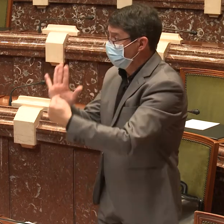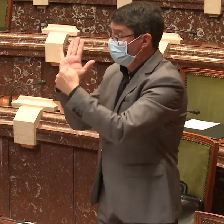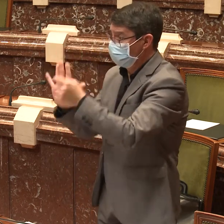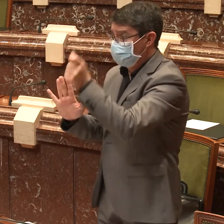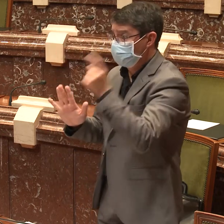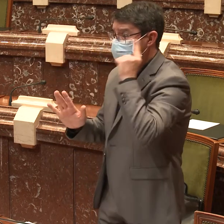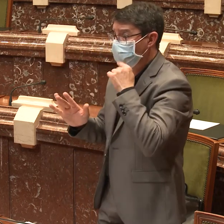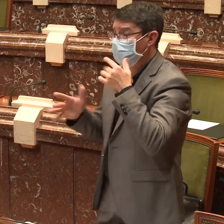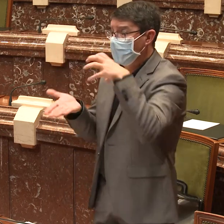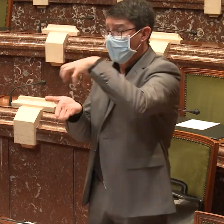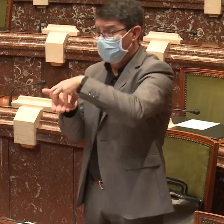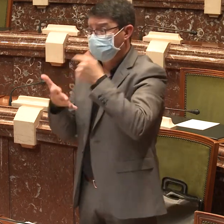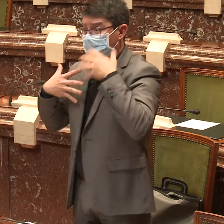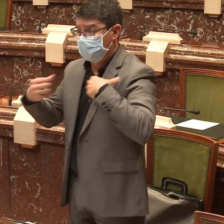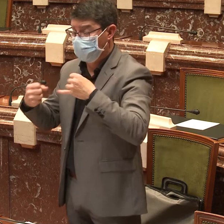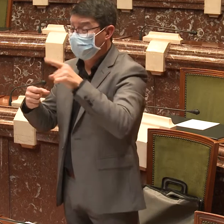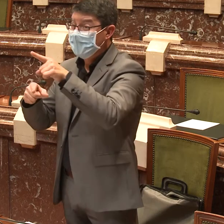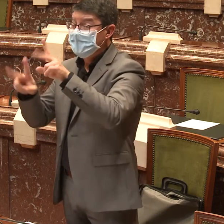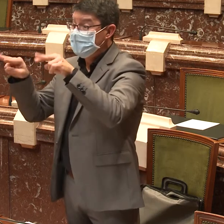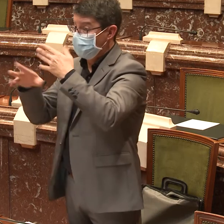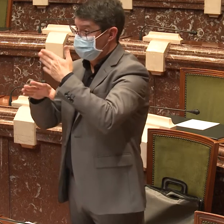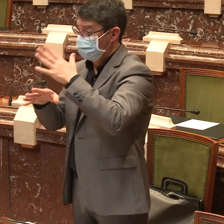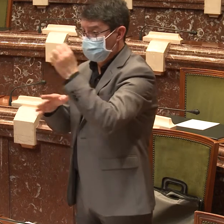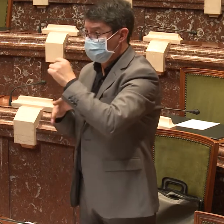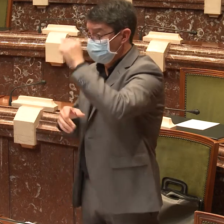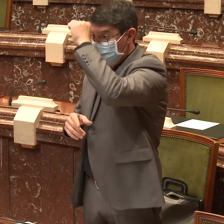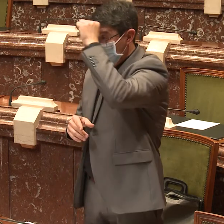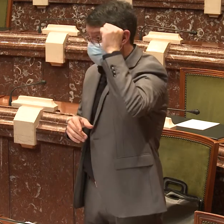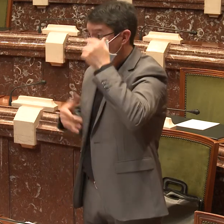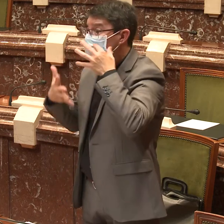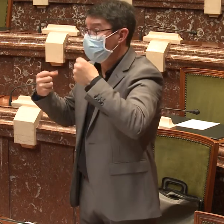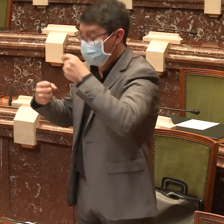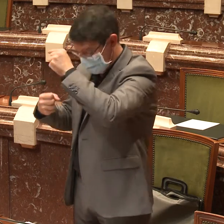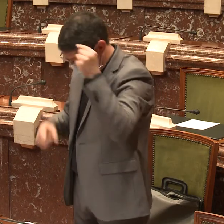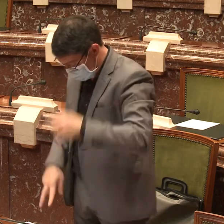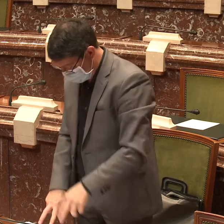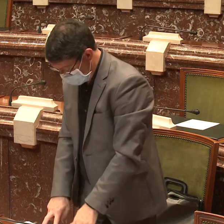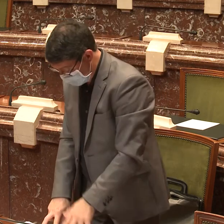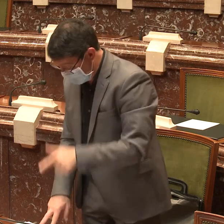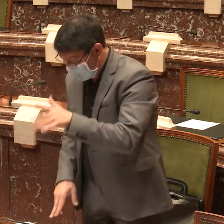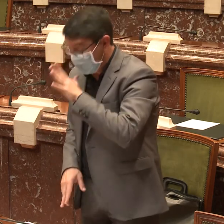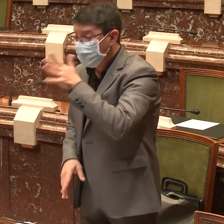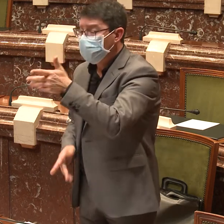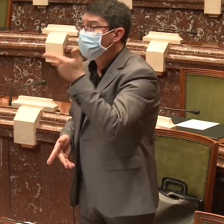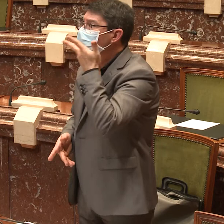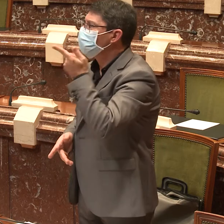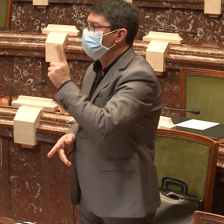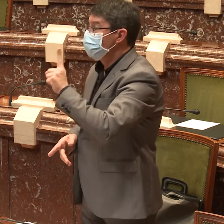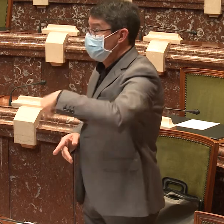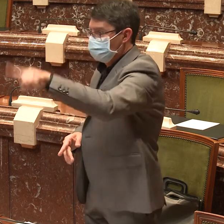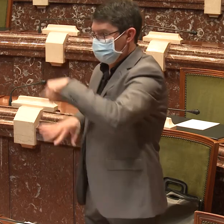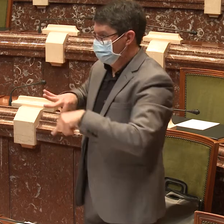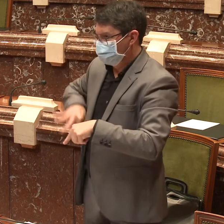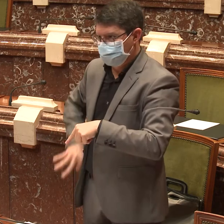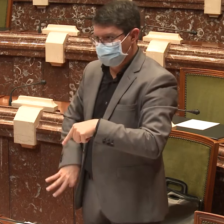Nos preocupa mucho, en este sentido, las actuaciones de discriminación que sufren las personas sordas cuando acuden a centros de salud